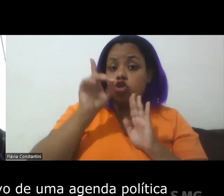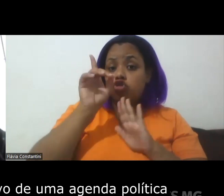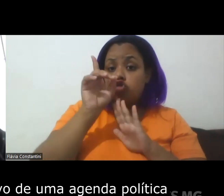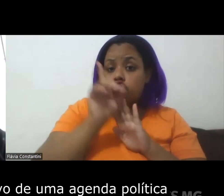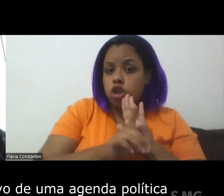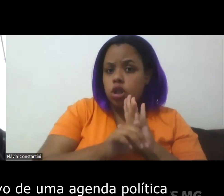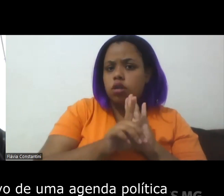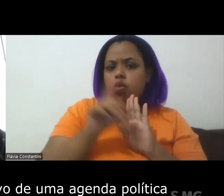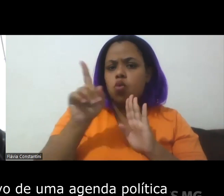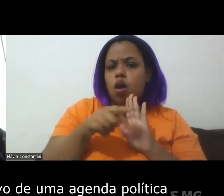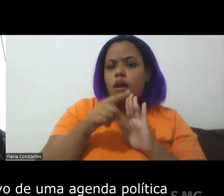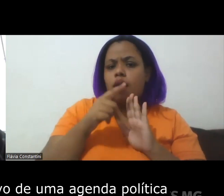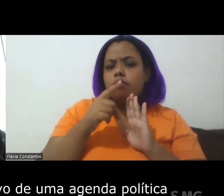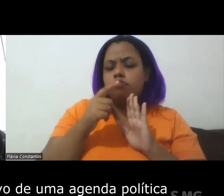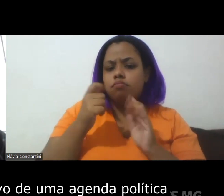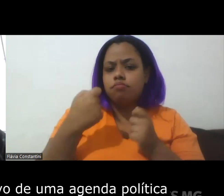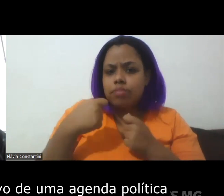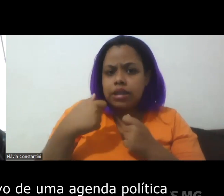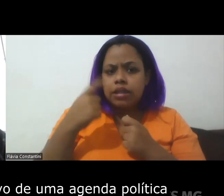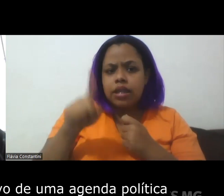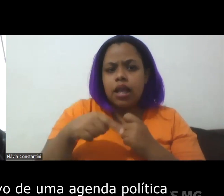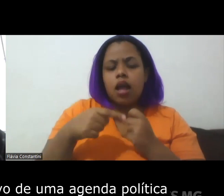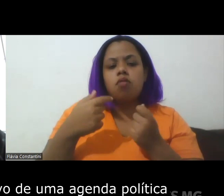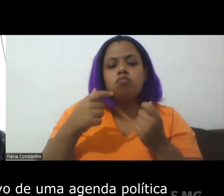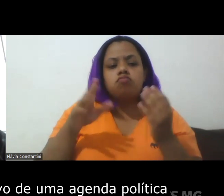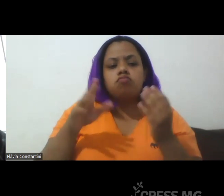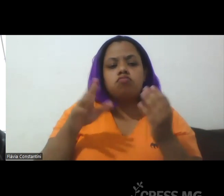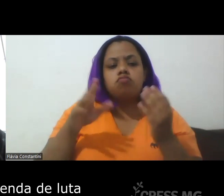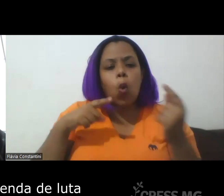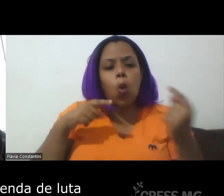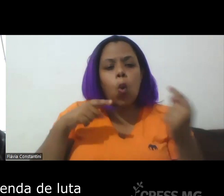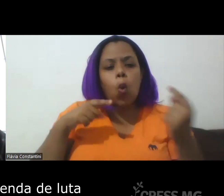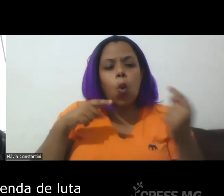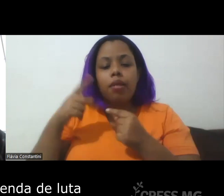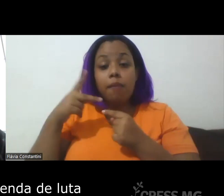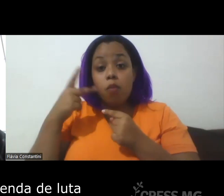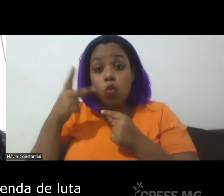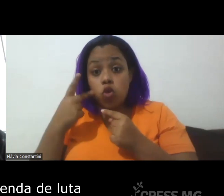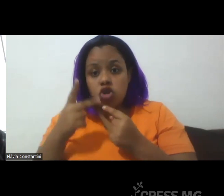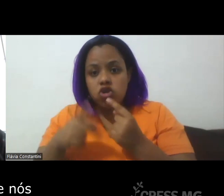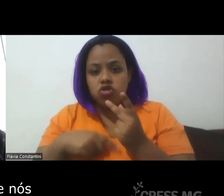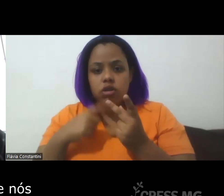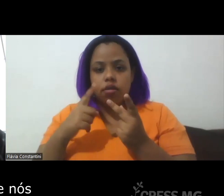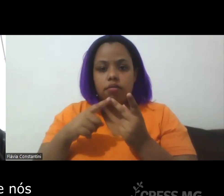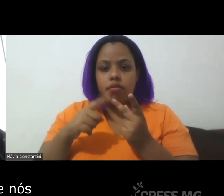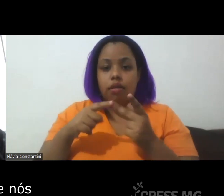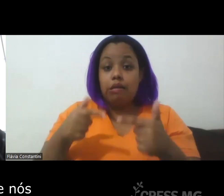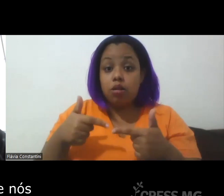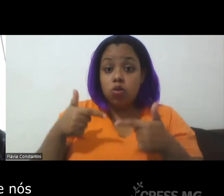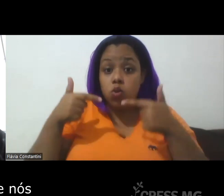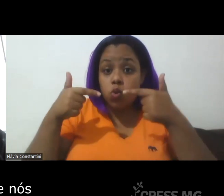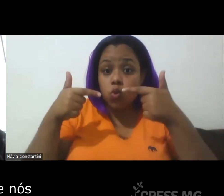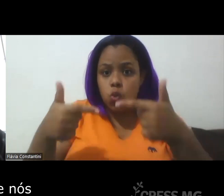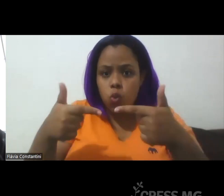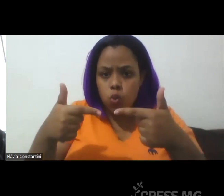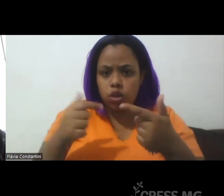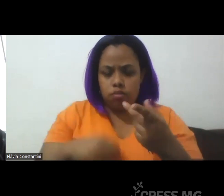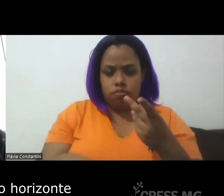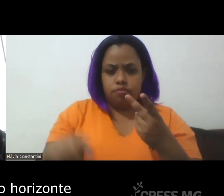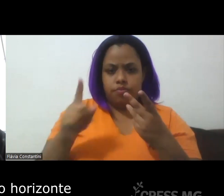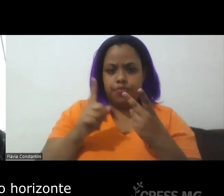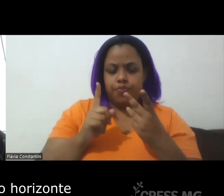um elemento constitutivo de uma agenda política, de uma agenda de luta, que nós